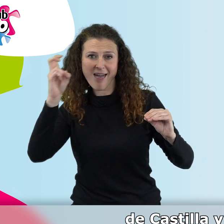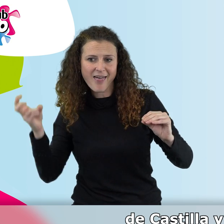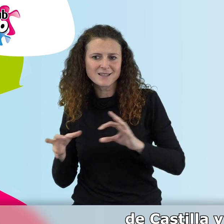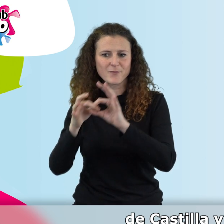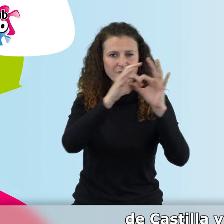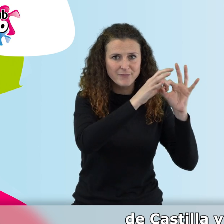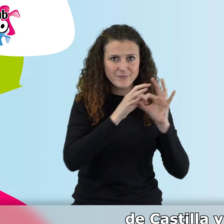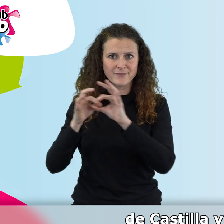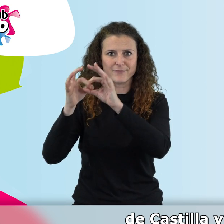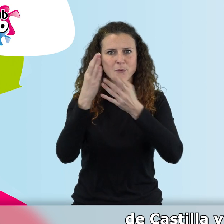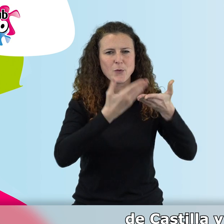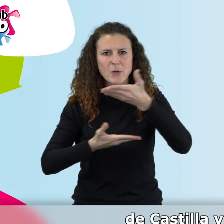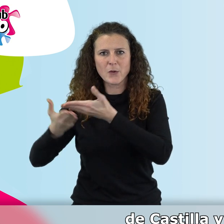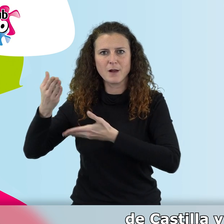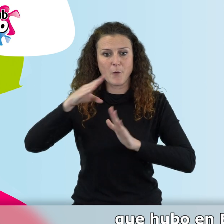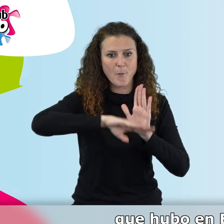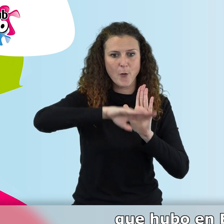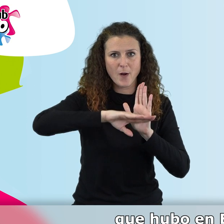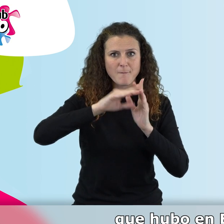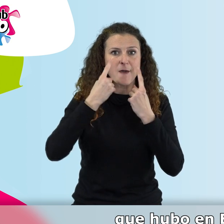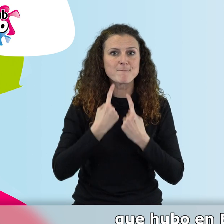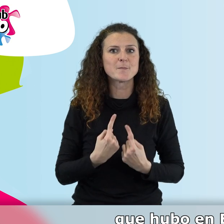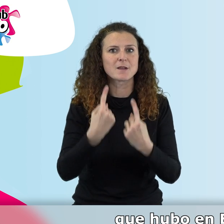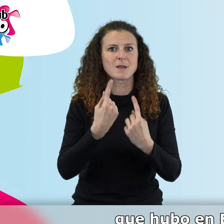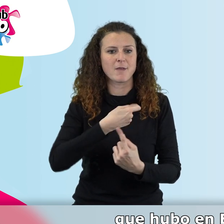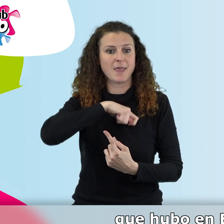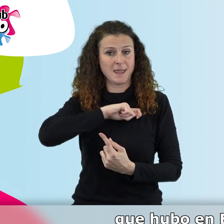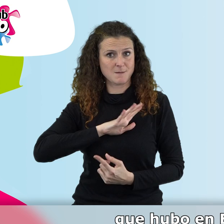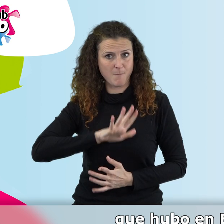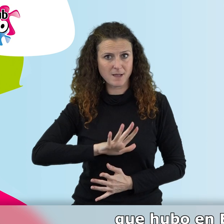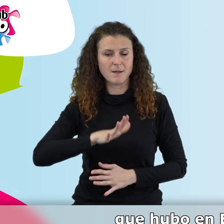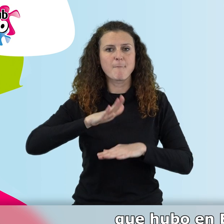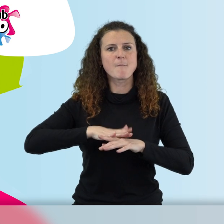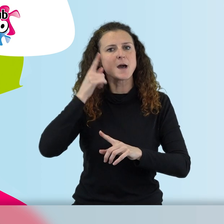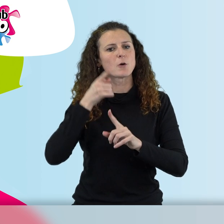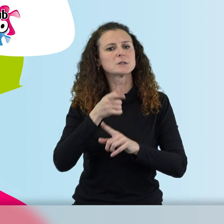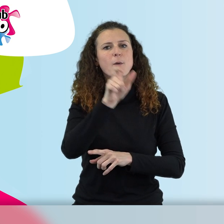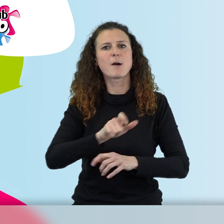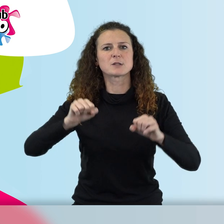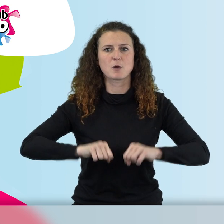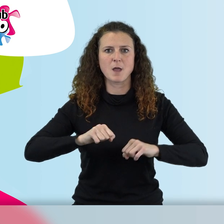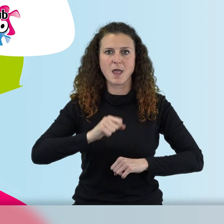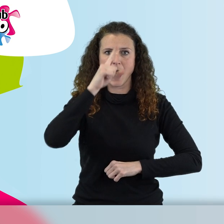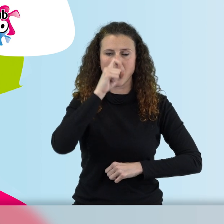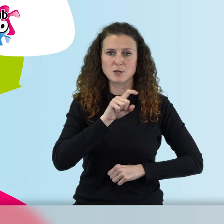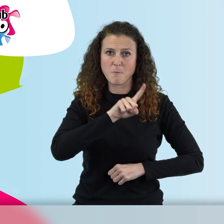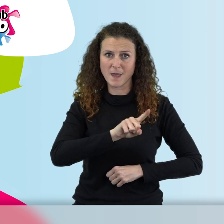experiencia de Castilla y León fue el primer programa universitario que hubo en España para las personas mayores. Nació en